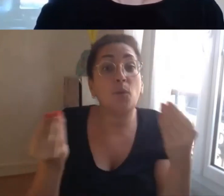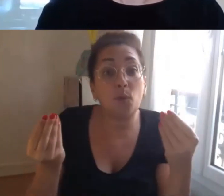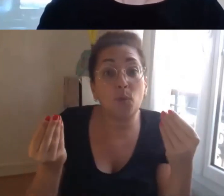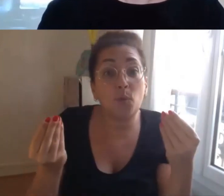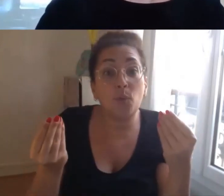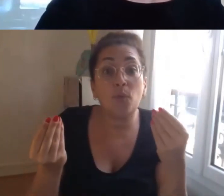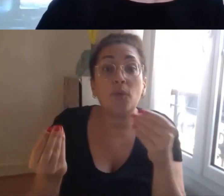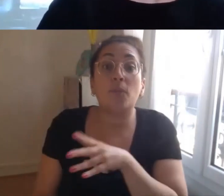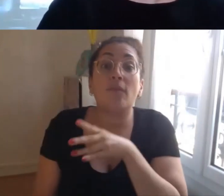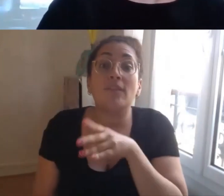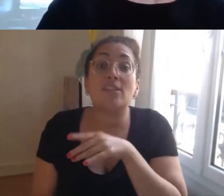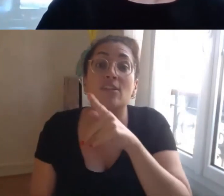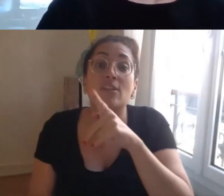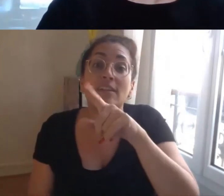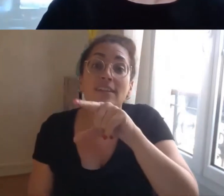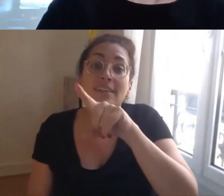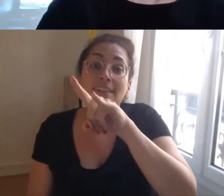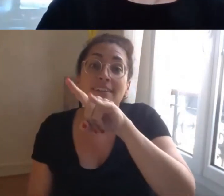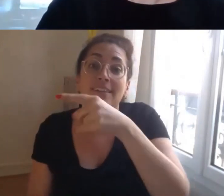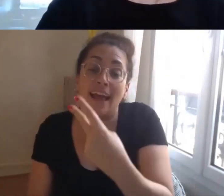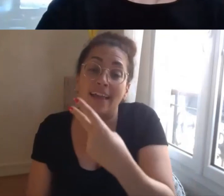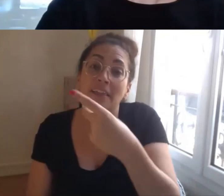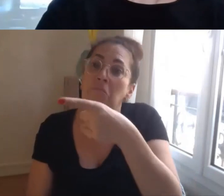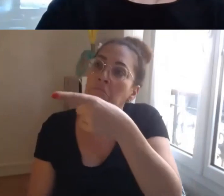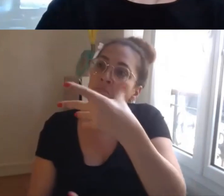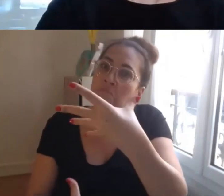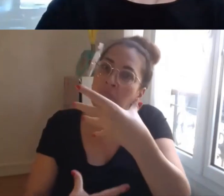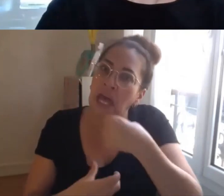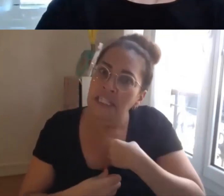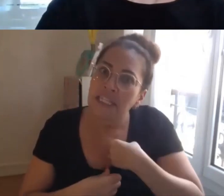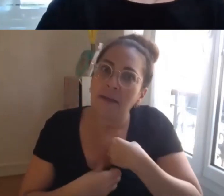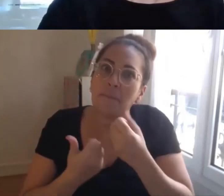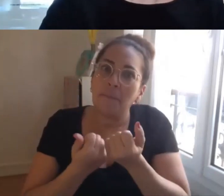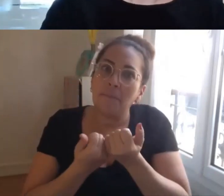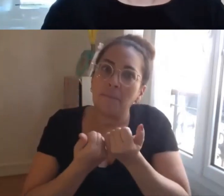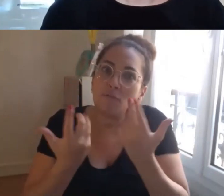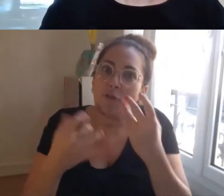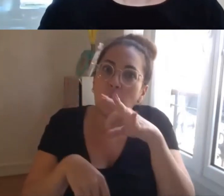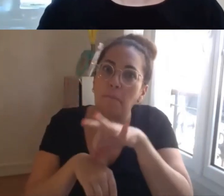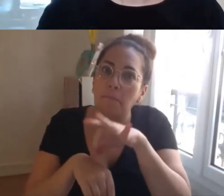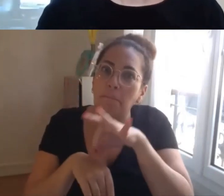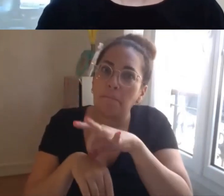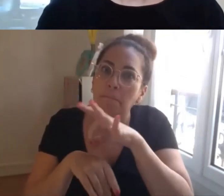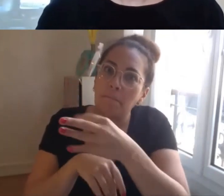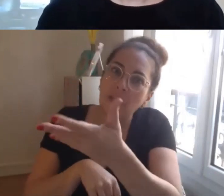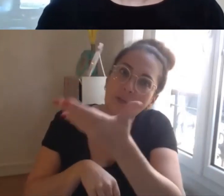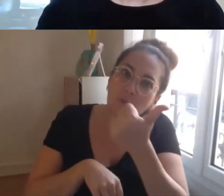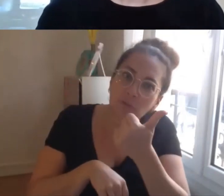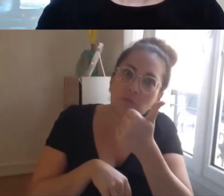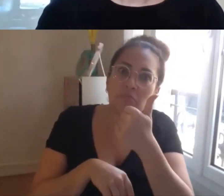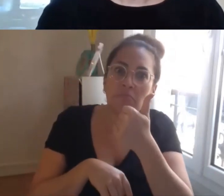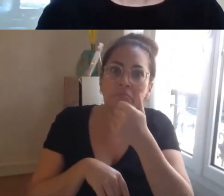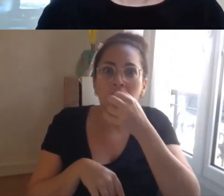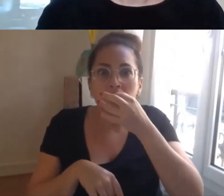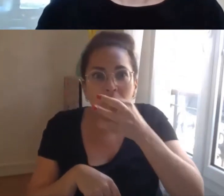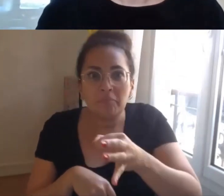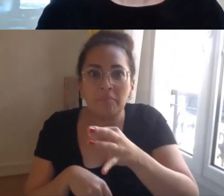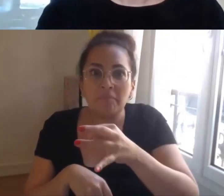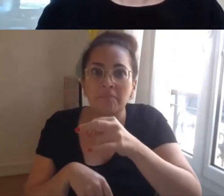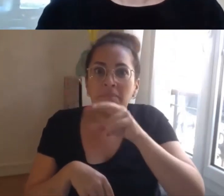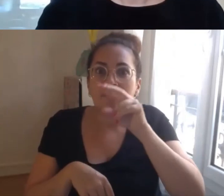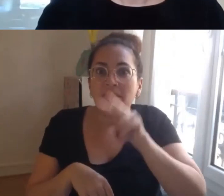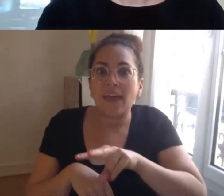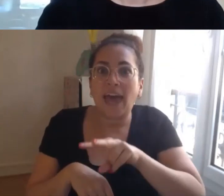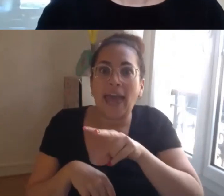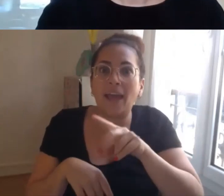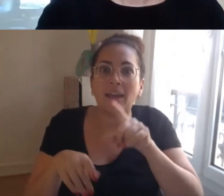professeur Axel Kahn d'avoir accepté de nous accorder ces moments et je pense que vous avez des séries de déclarations d